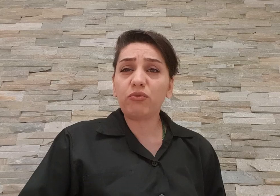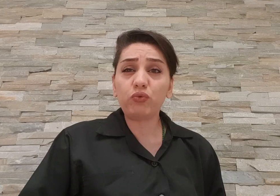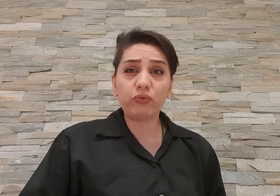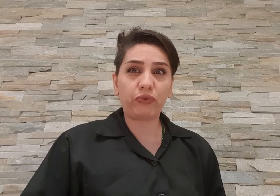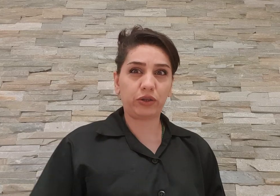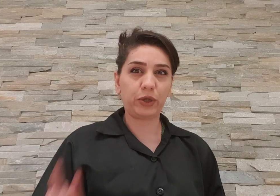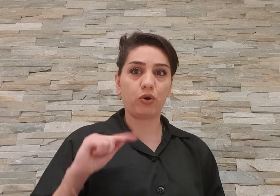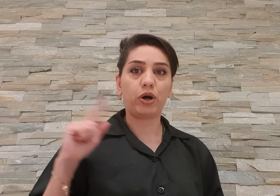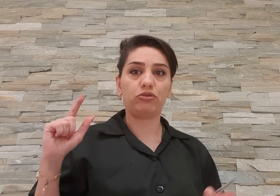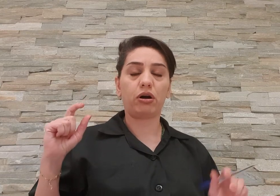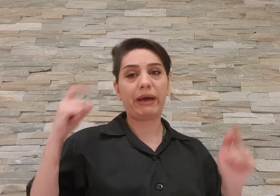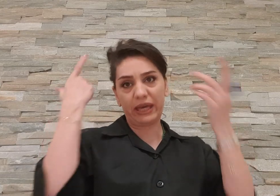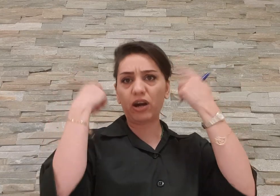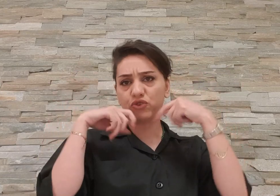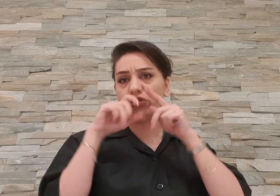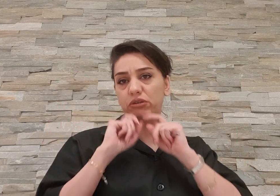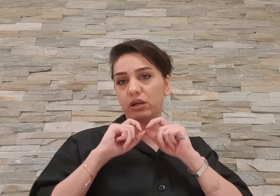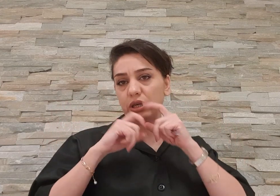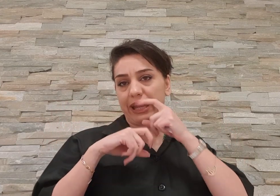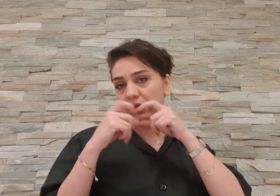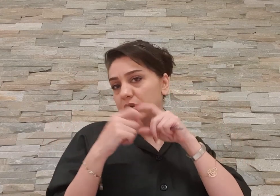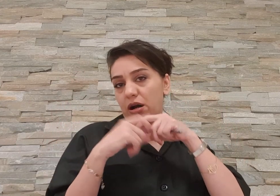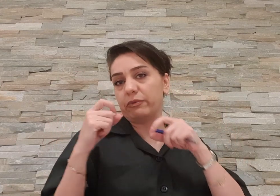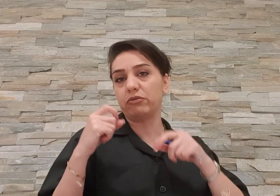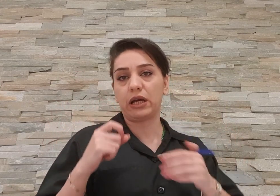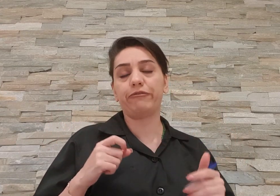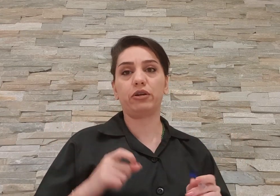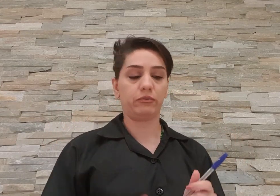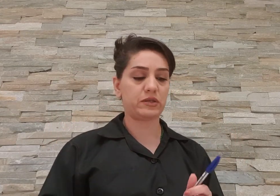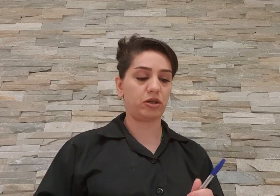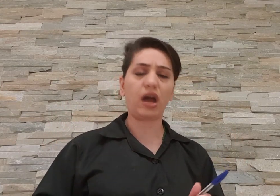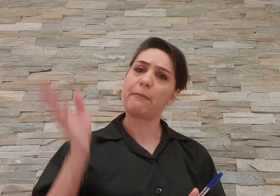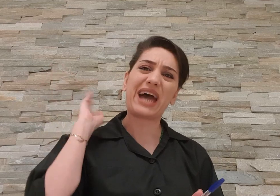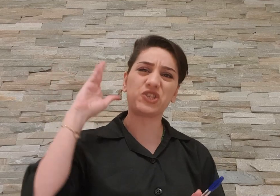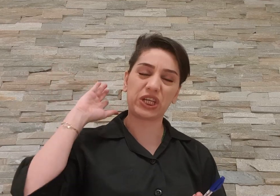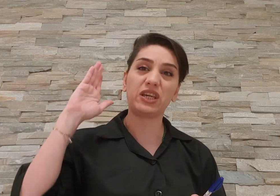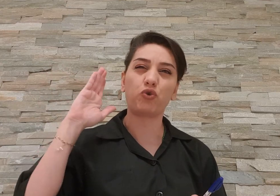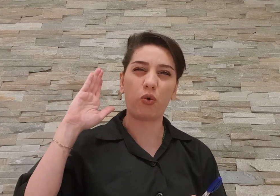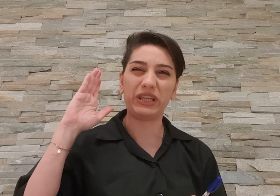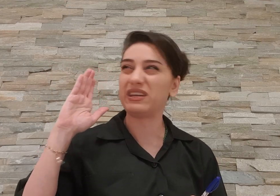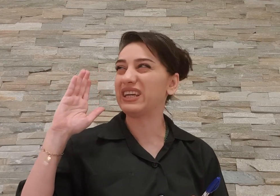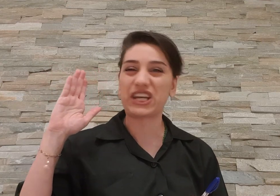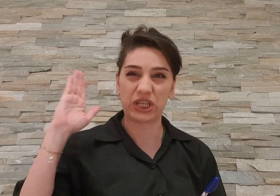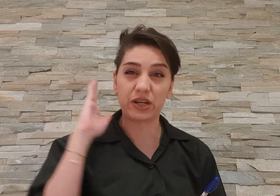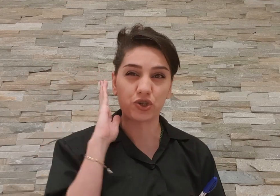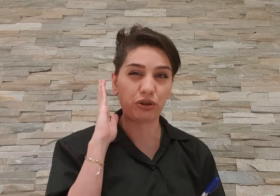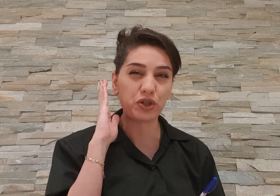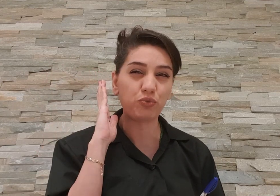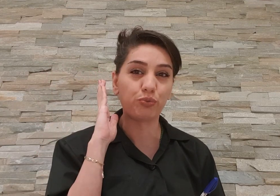اون فاطمه کماندو ها من میخوام چادوری ها که برای اینا کار میکنن و فلانه بساری اینا از بچگی که کومیته گشت ارشاد داشتیم تو اون